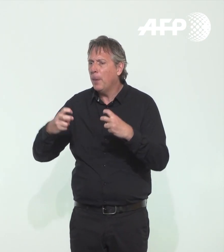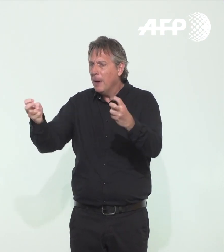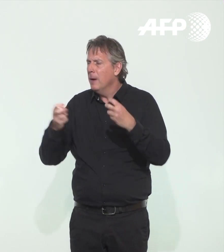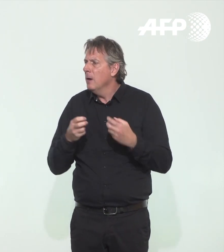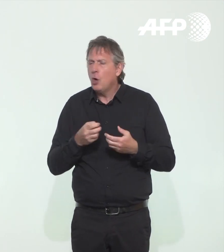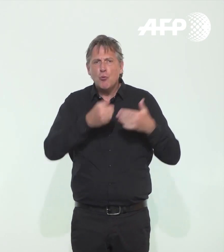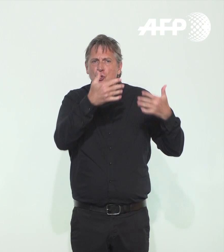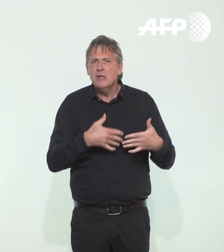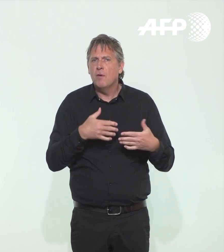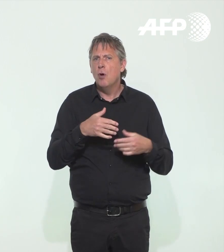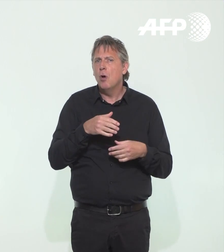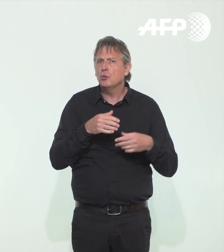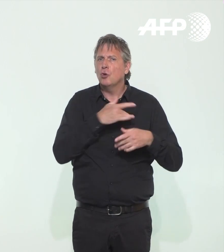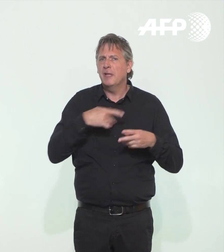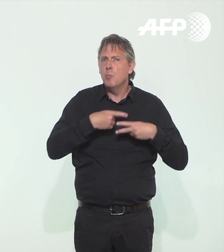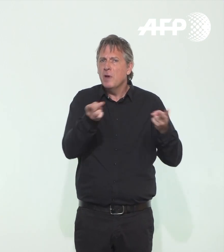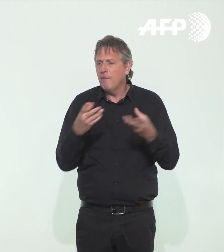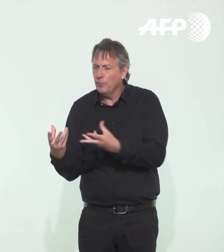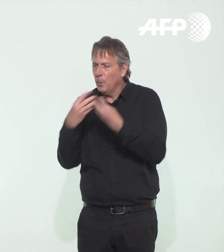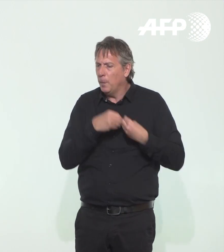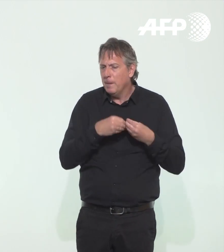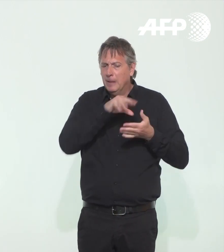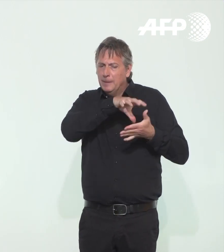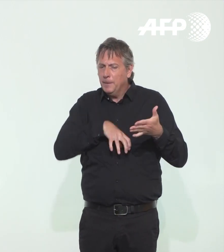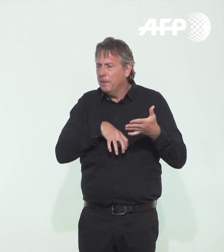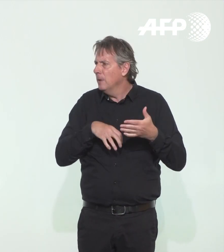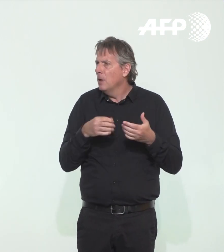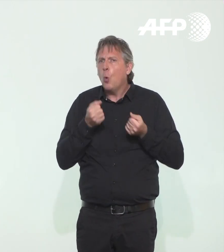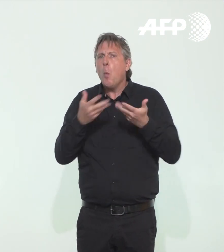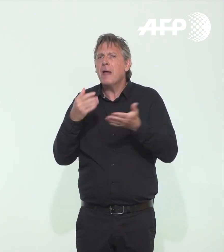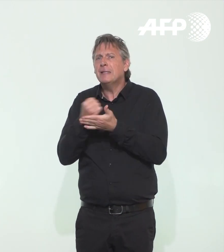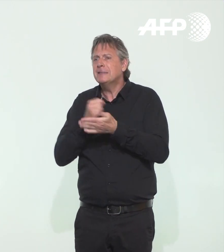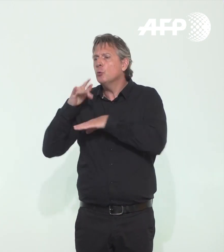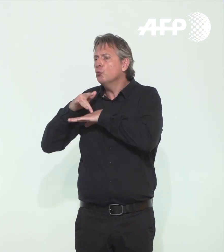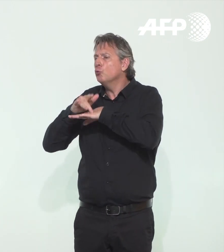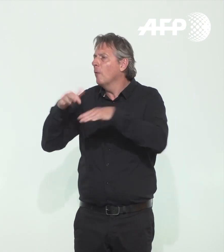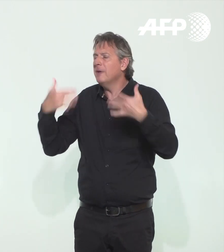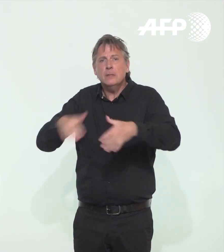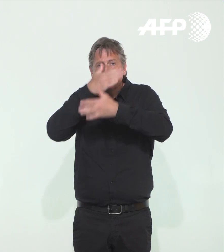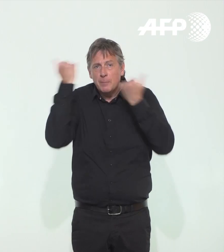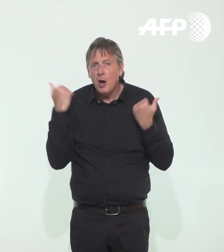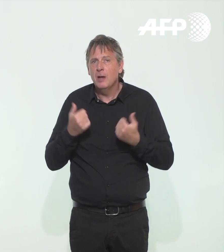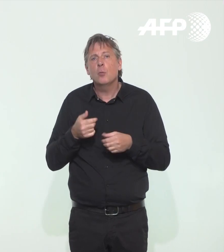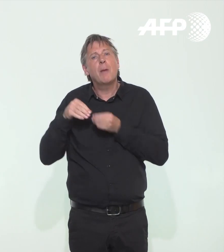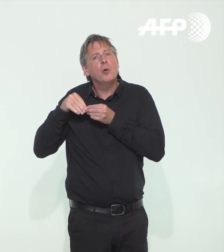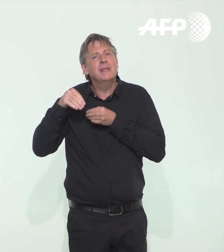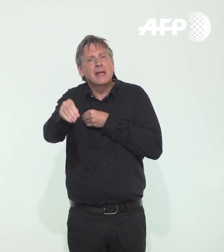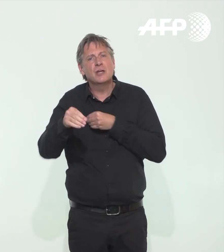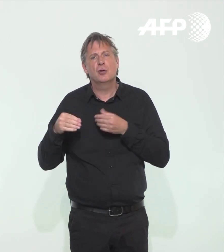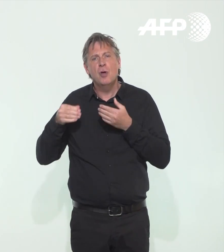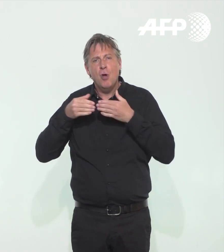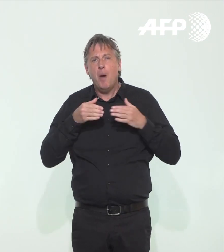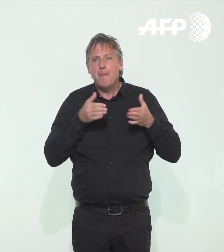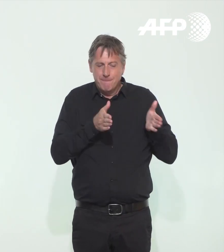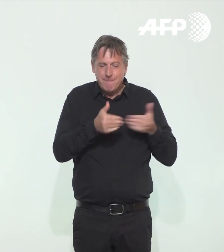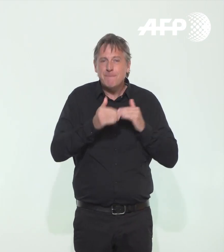France. Avez-vous une explication ? Oui, nous avons un décalage, vous le savez, entre le déconfinement et l'impact que nous allons observer dans les